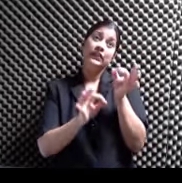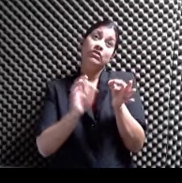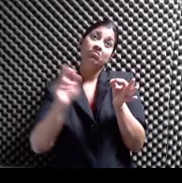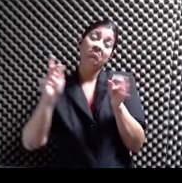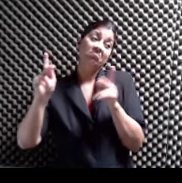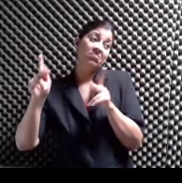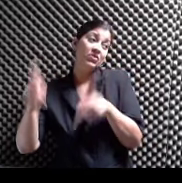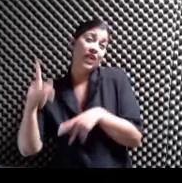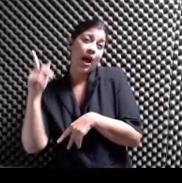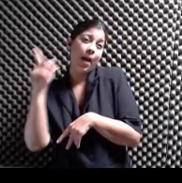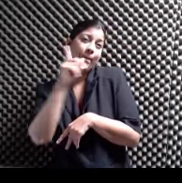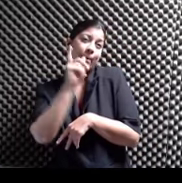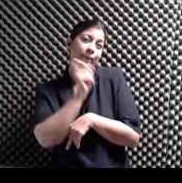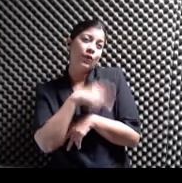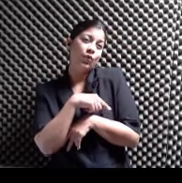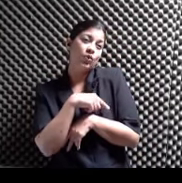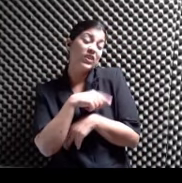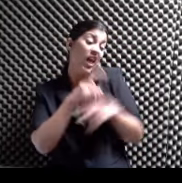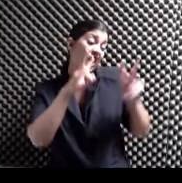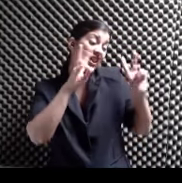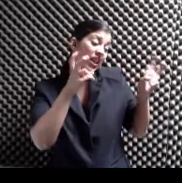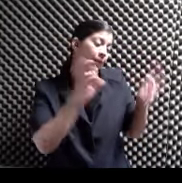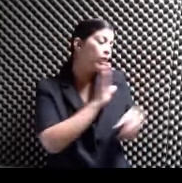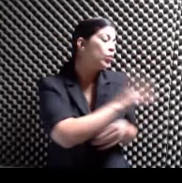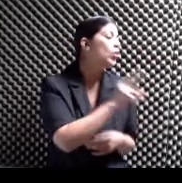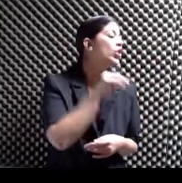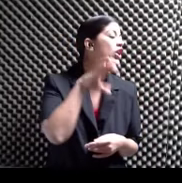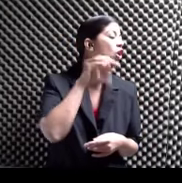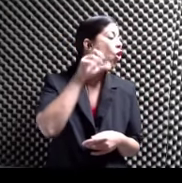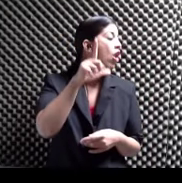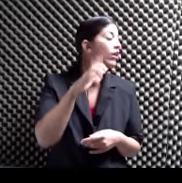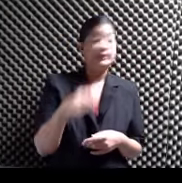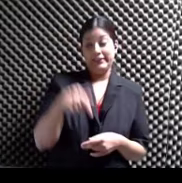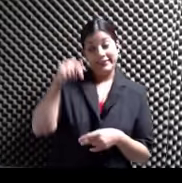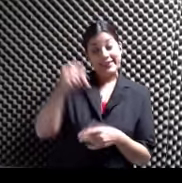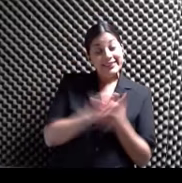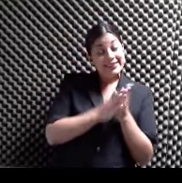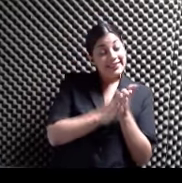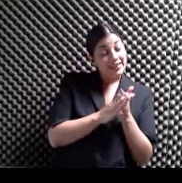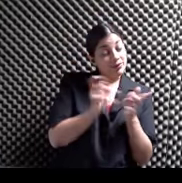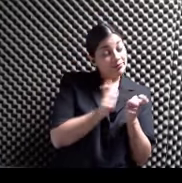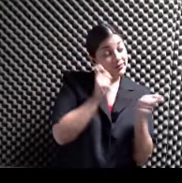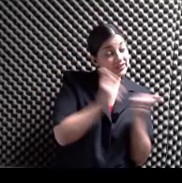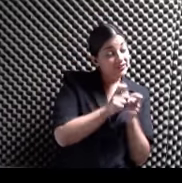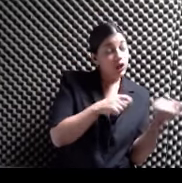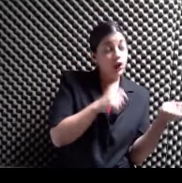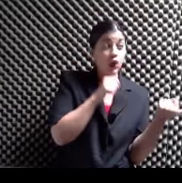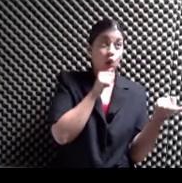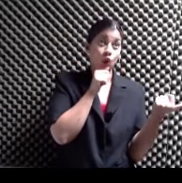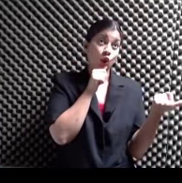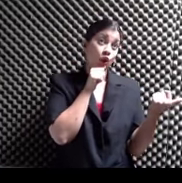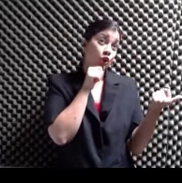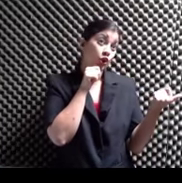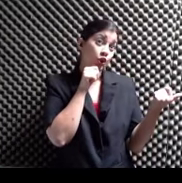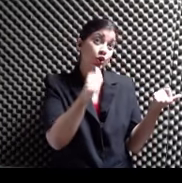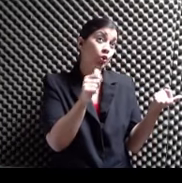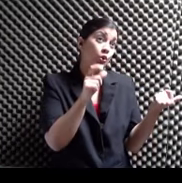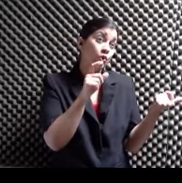¿Qué tema Toca Nicole? En este libro En particular Y no necesariamente Habla de mi poética Creo que cada